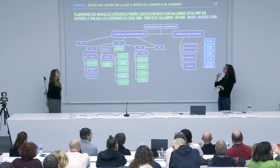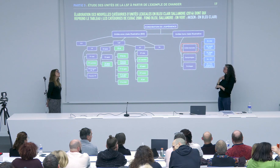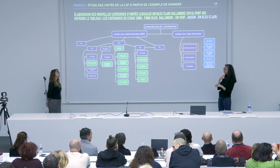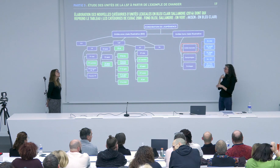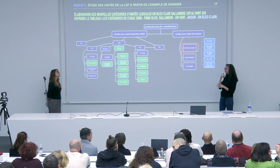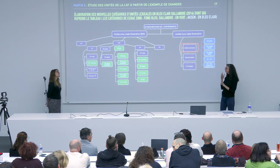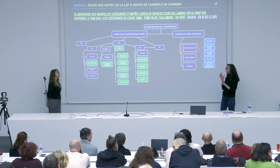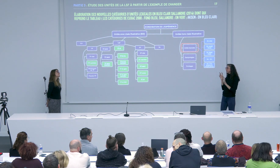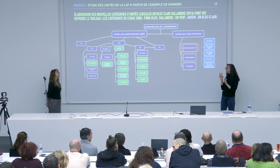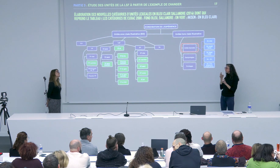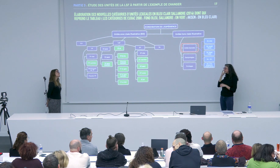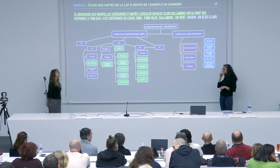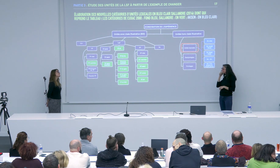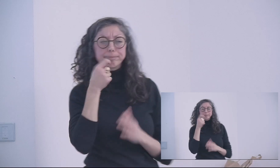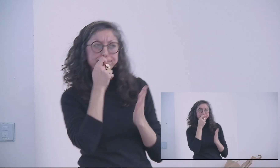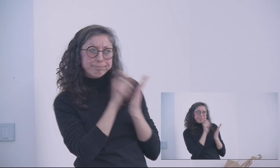délimitation